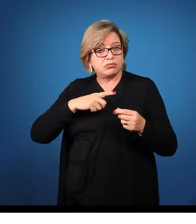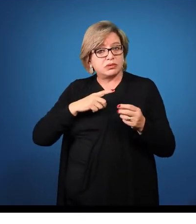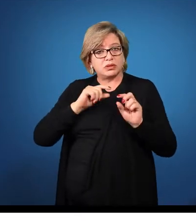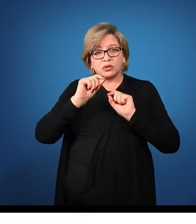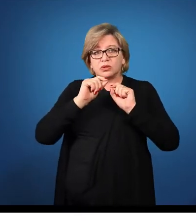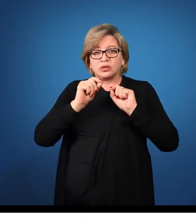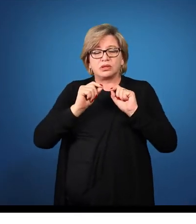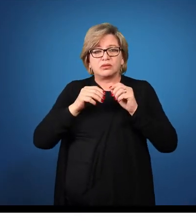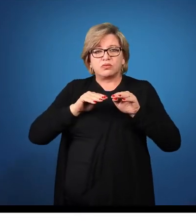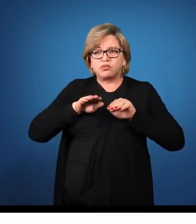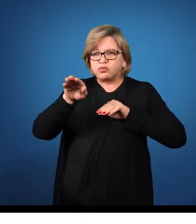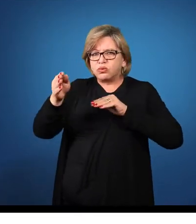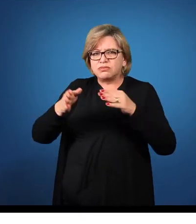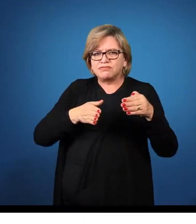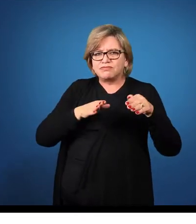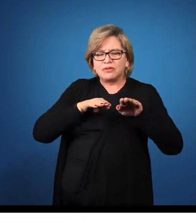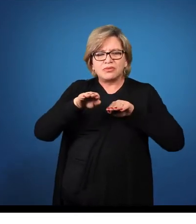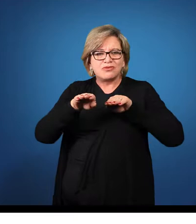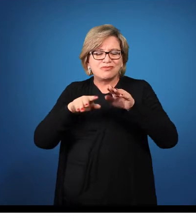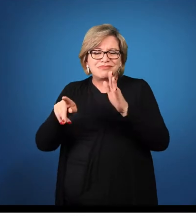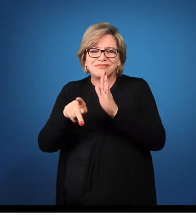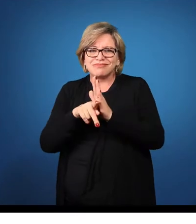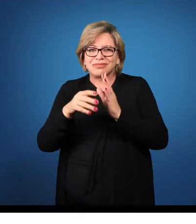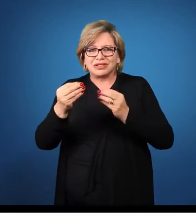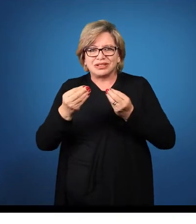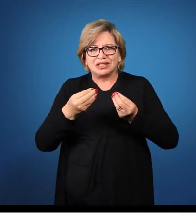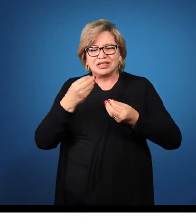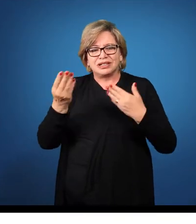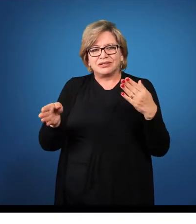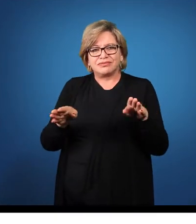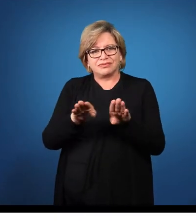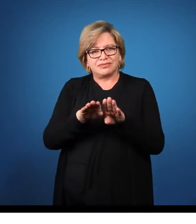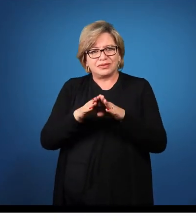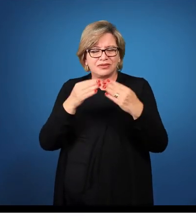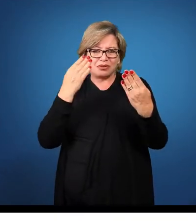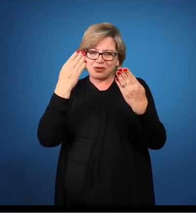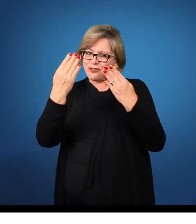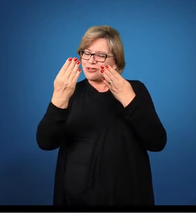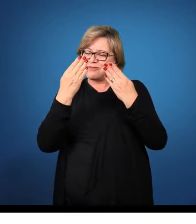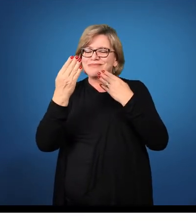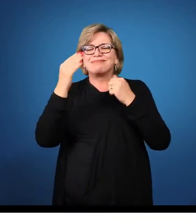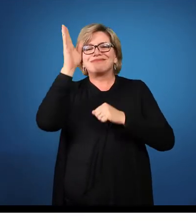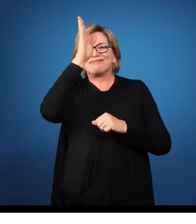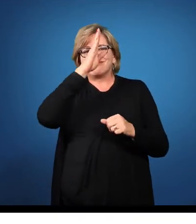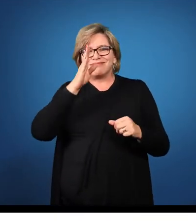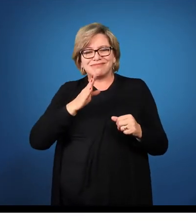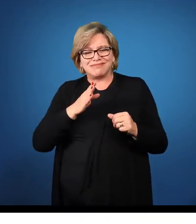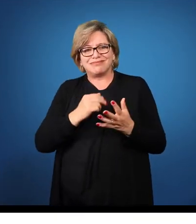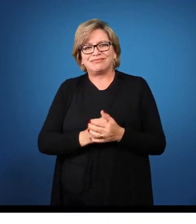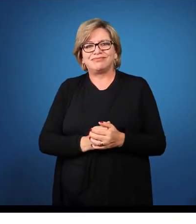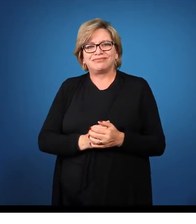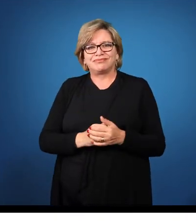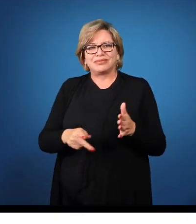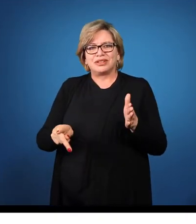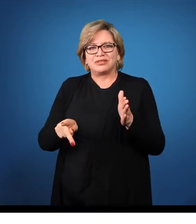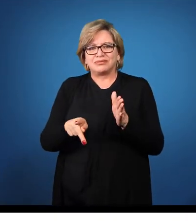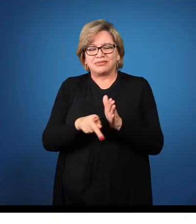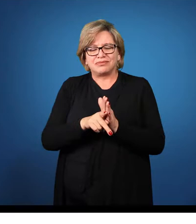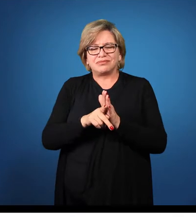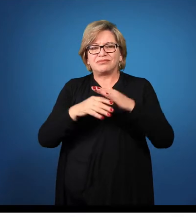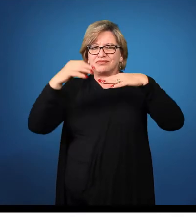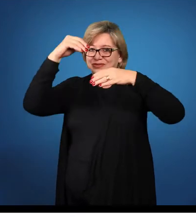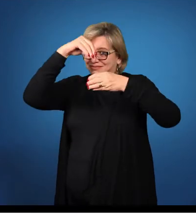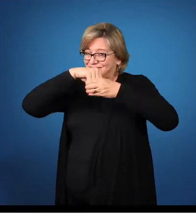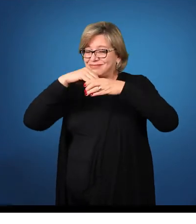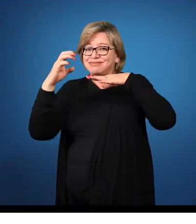então, essa movimentação. Nós vamos ver para comparar com o Brasil. Dentro da empresa,